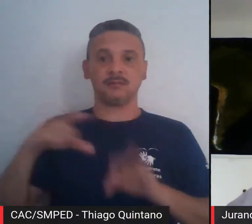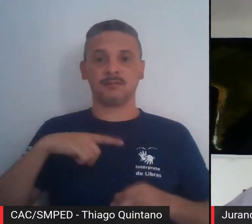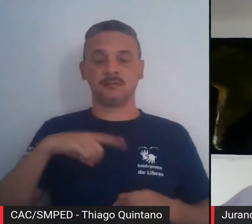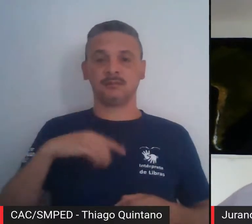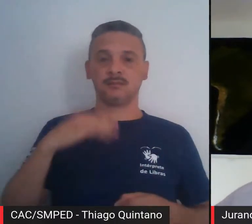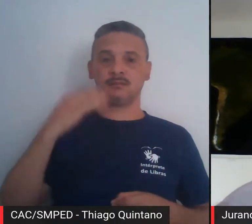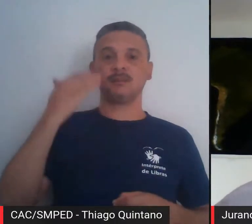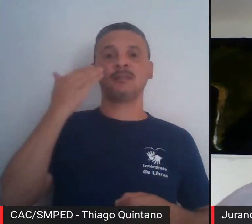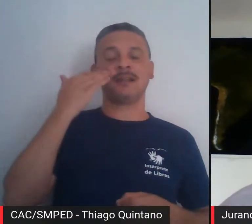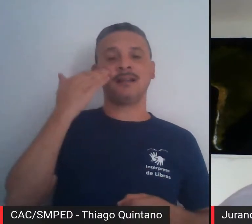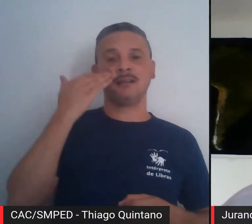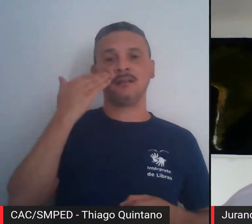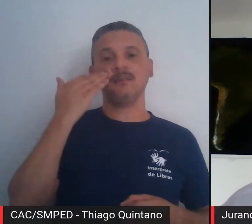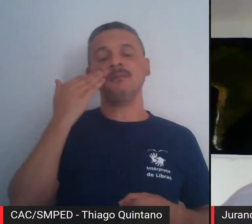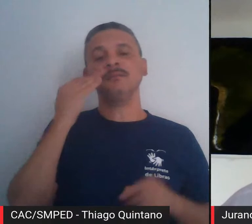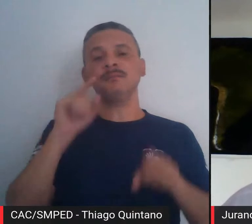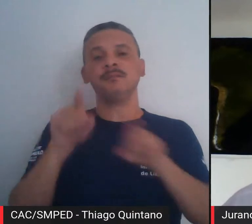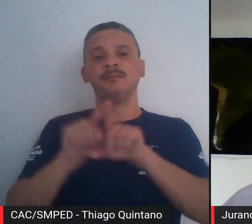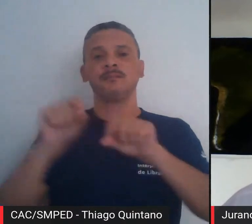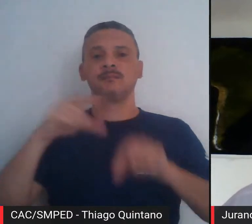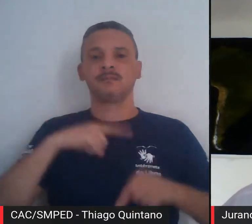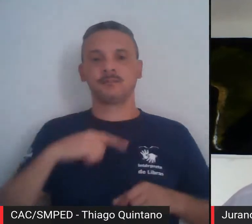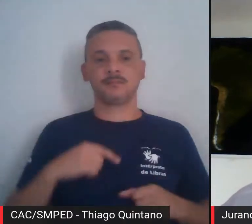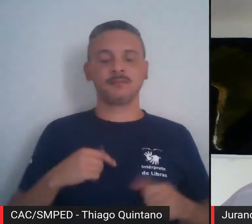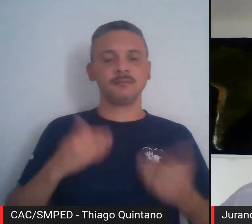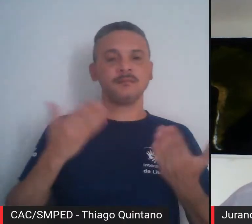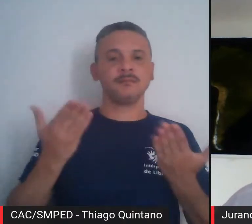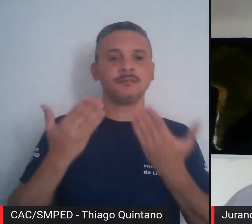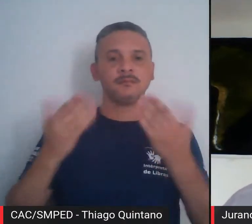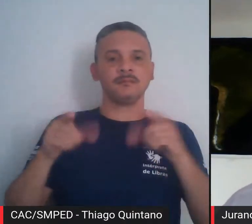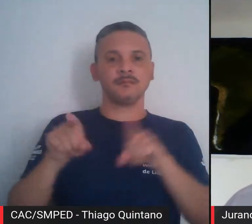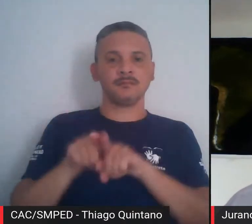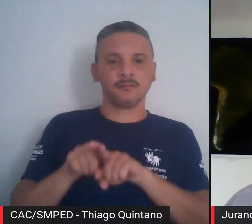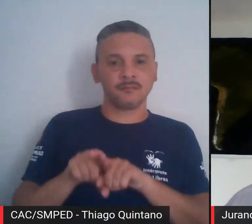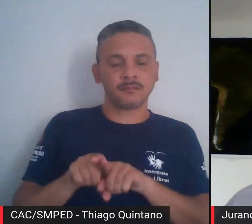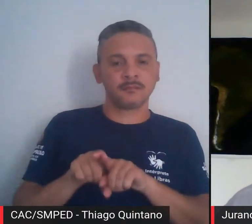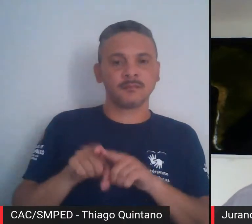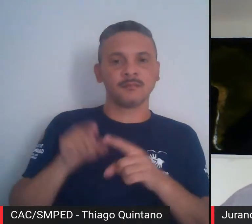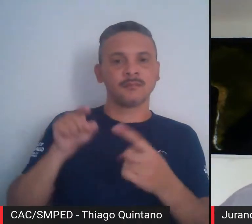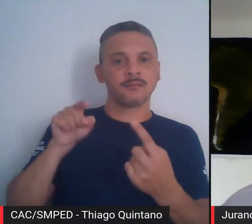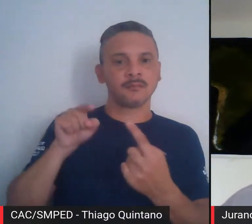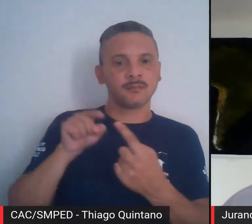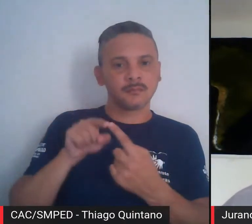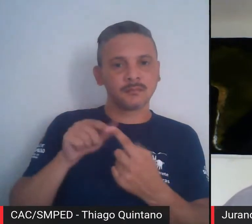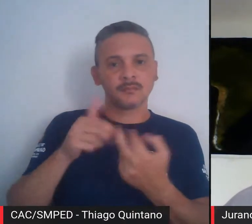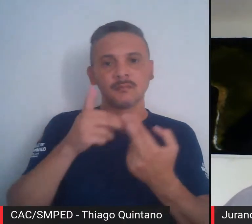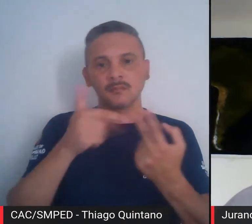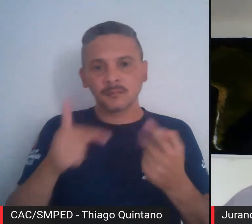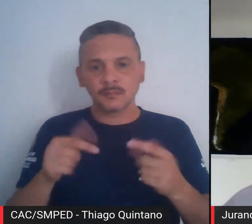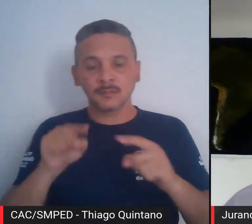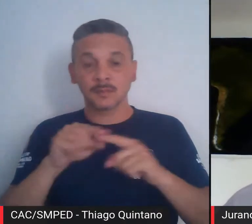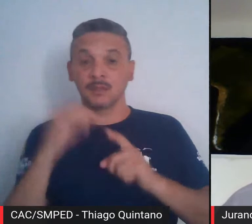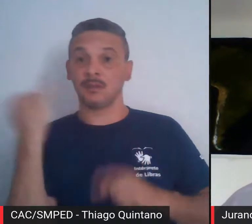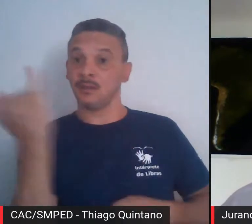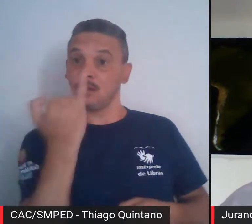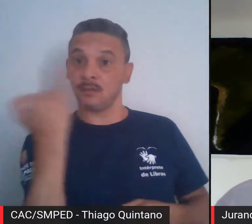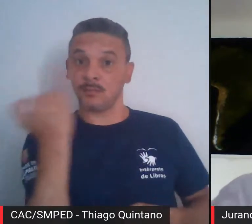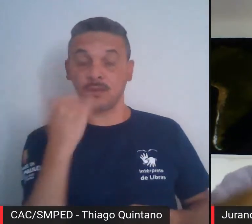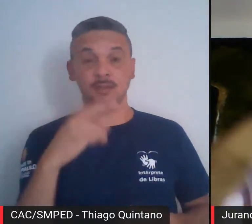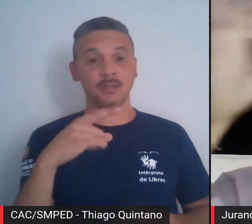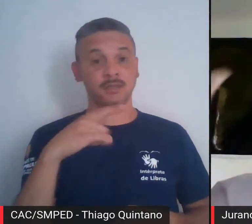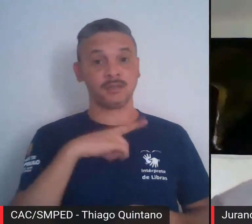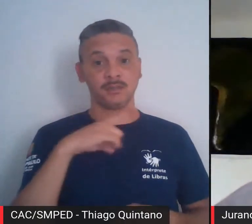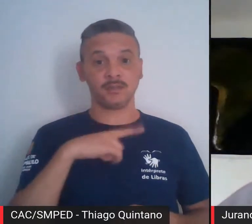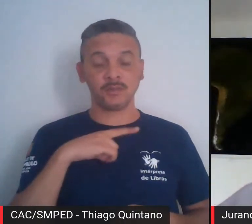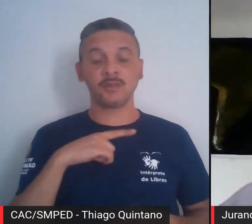a saída dos bandeirantes para o interior do país, e os bandeirantes foram marcas importantes na